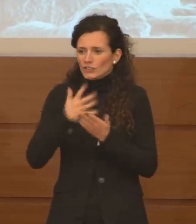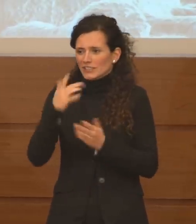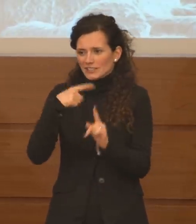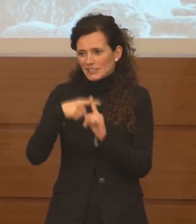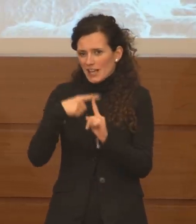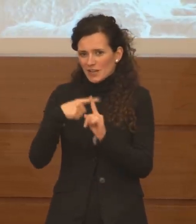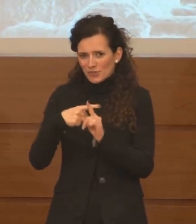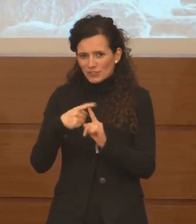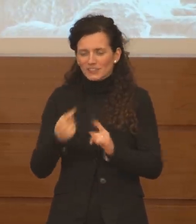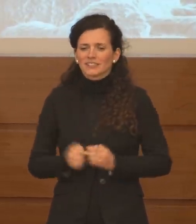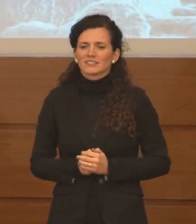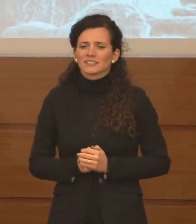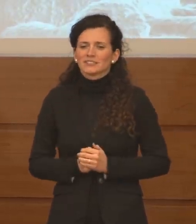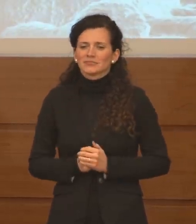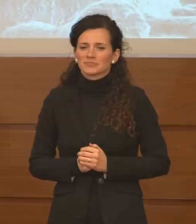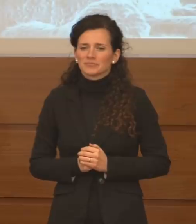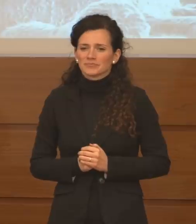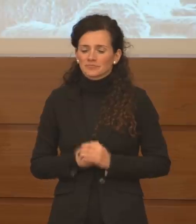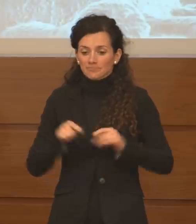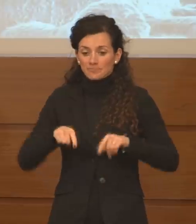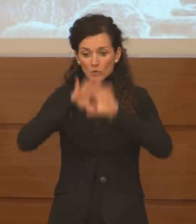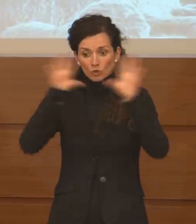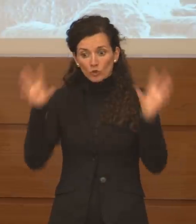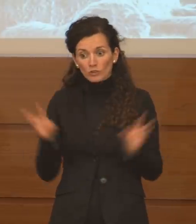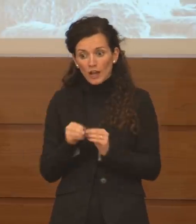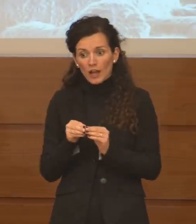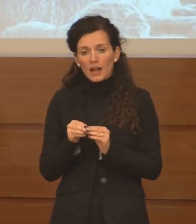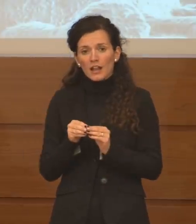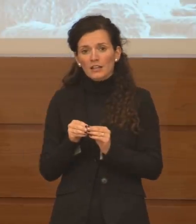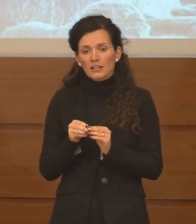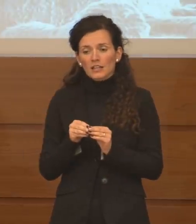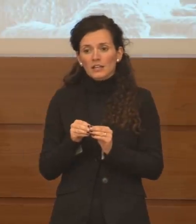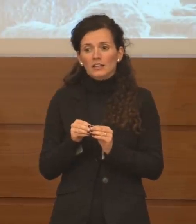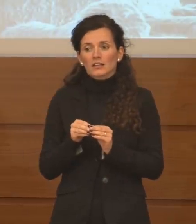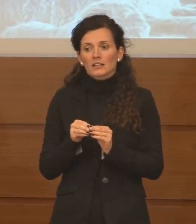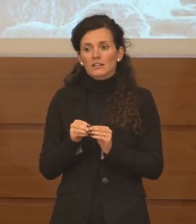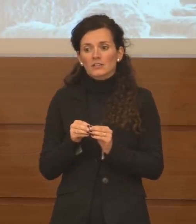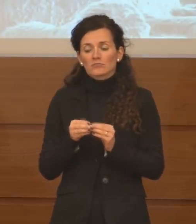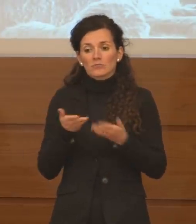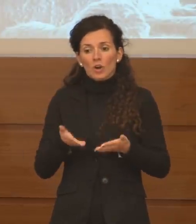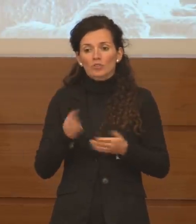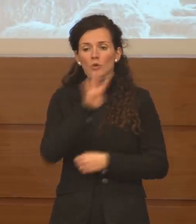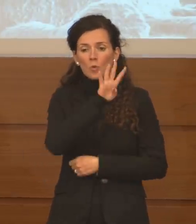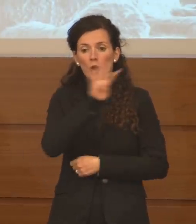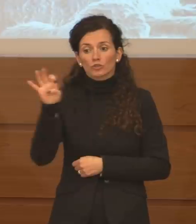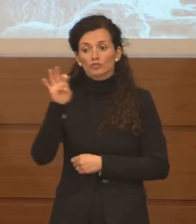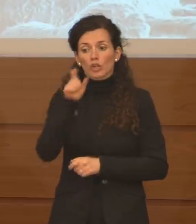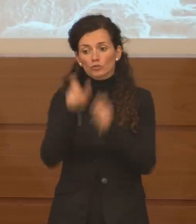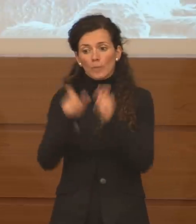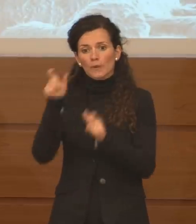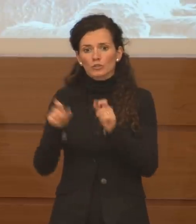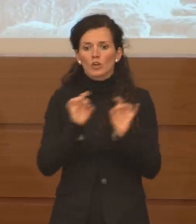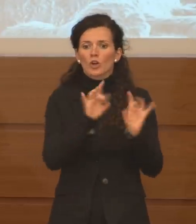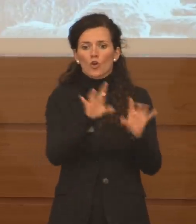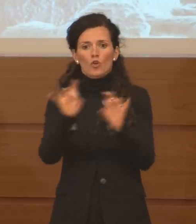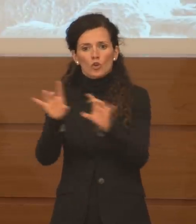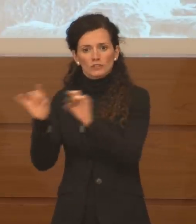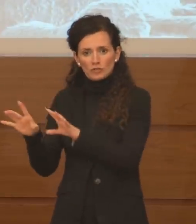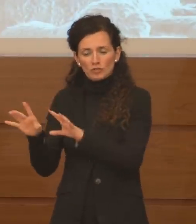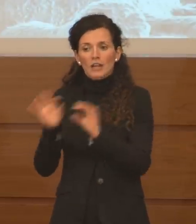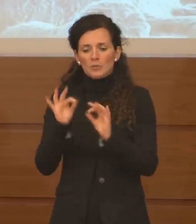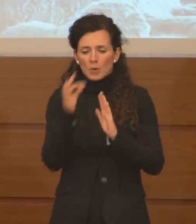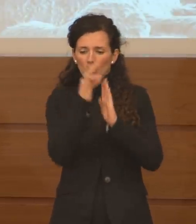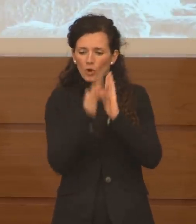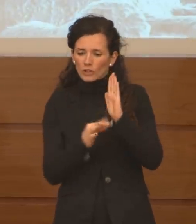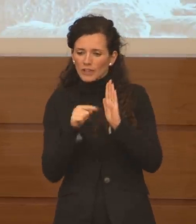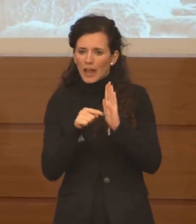Abbiamo rispetto a oggi un totale di 400 persone contagiate sulla base dei dati forniti